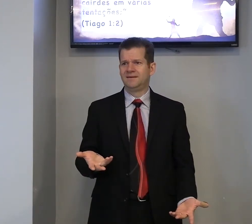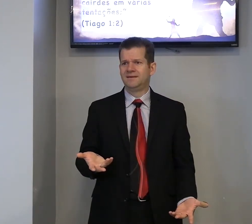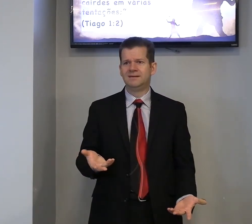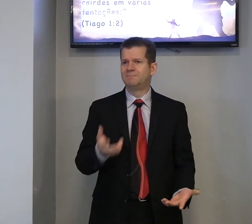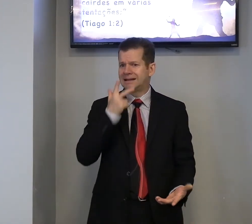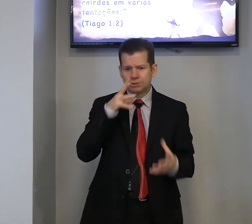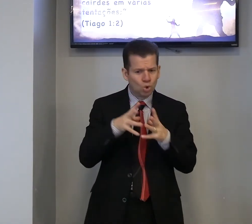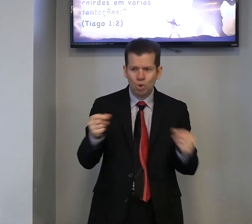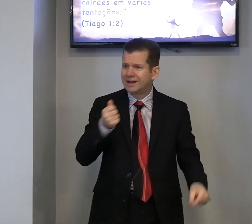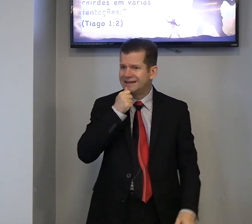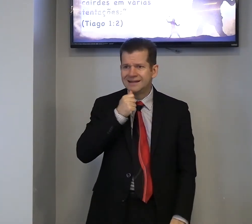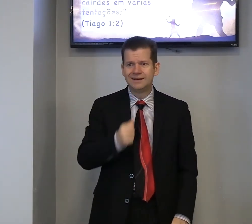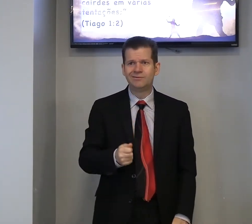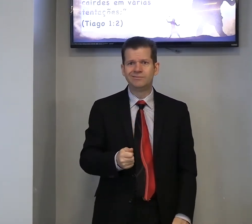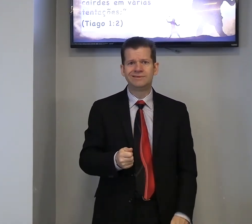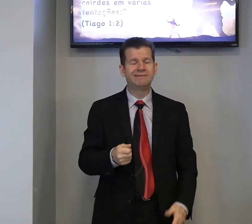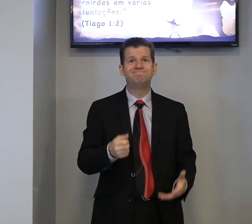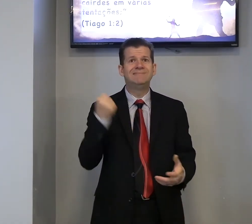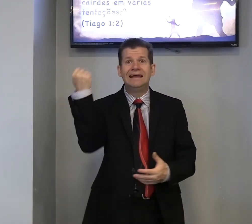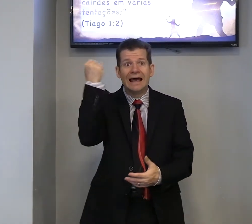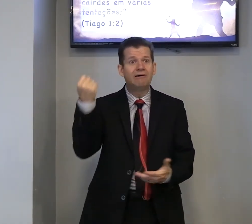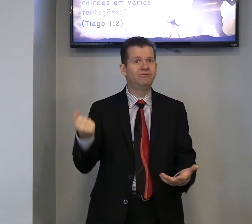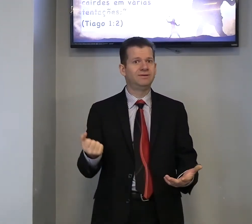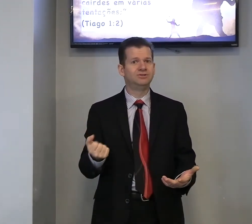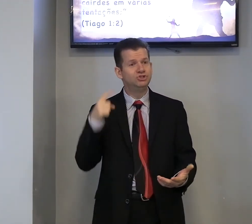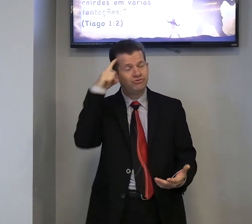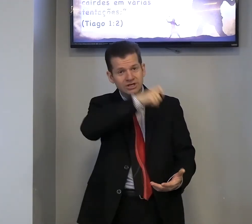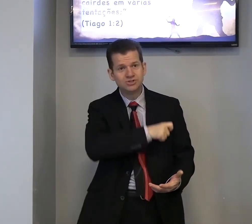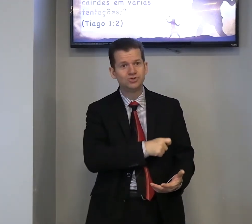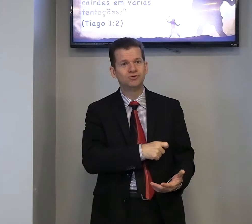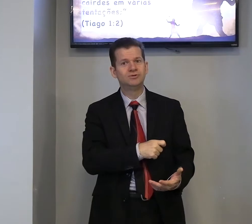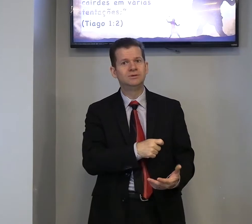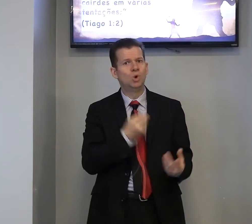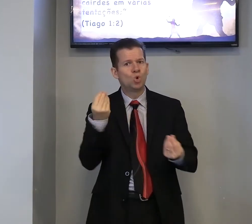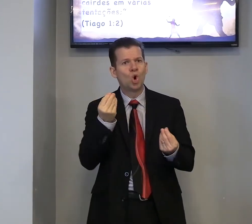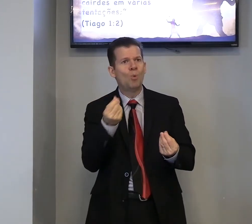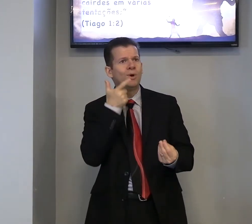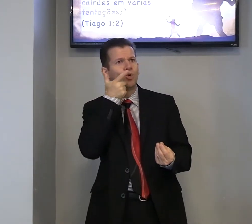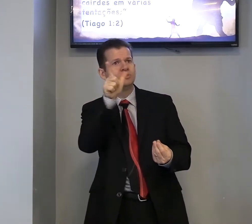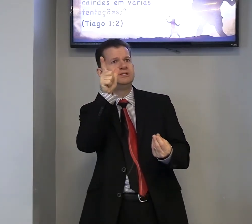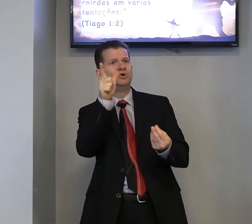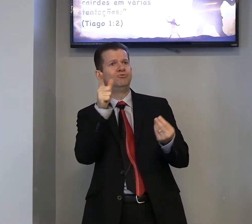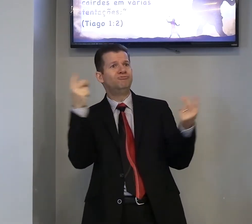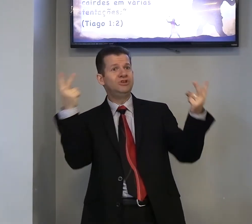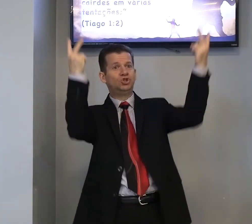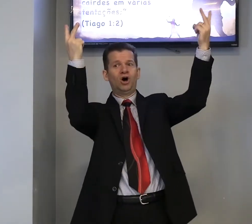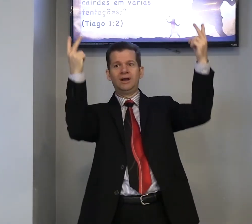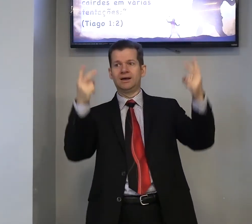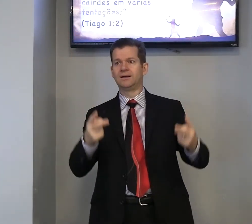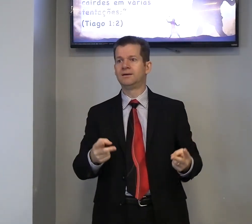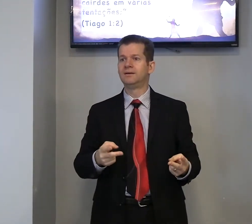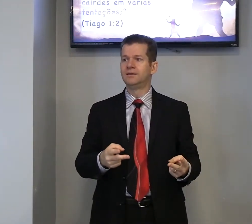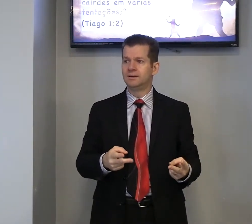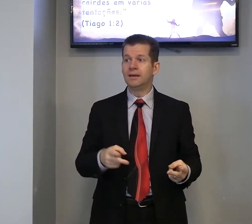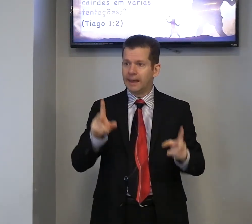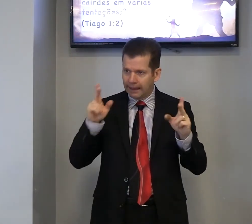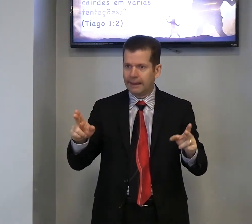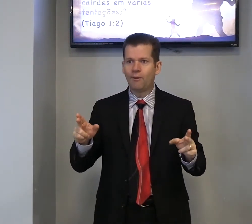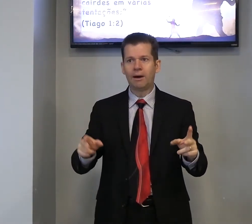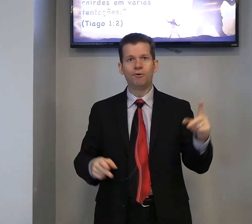parece, cura, ainda não, é grave, difícil, como eu consigo, vitória, é igual,